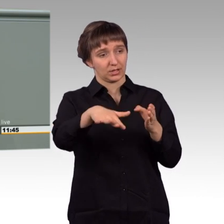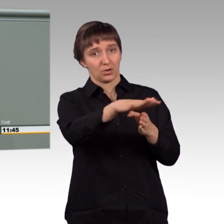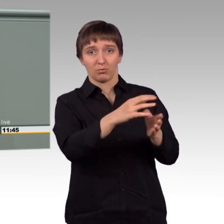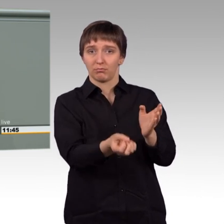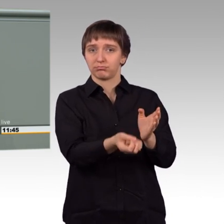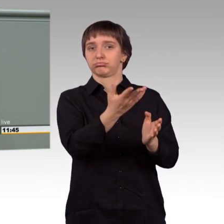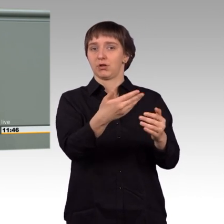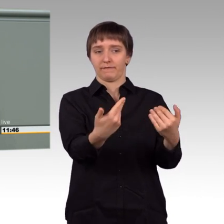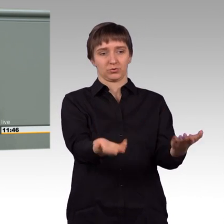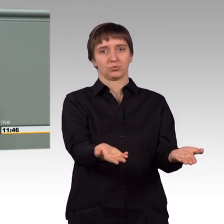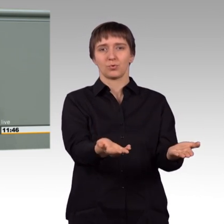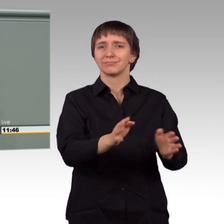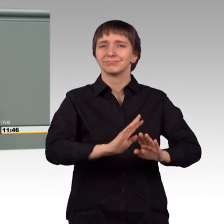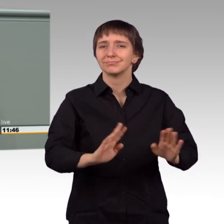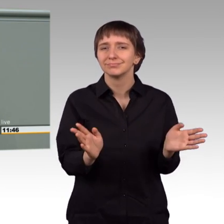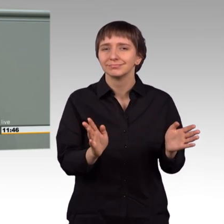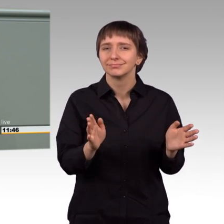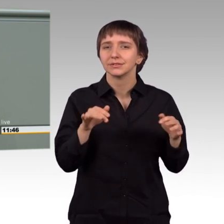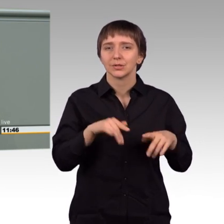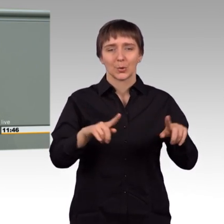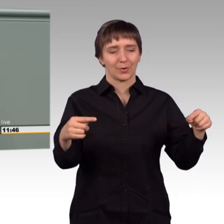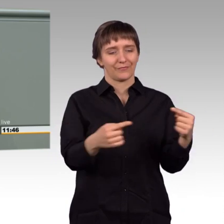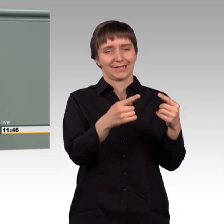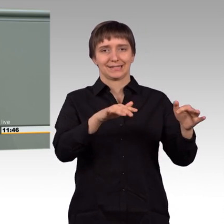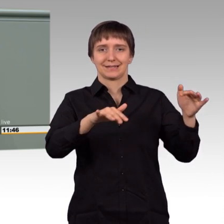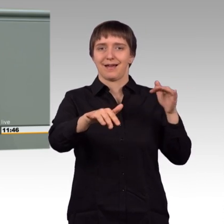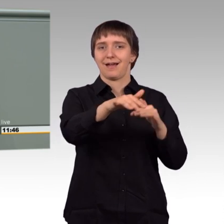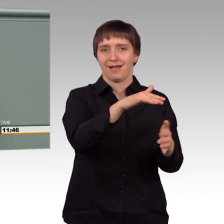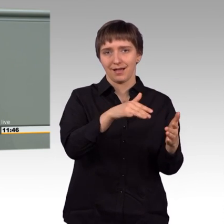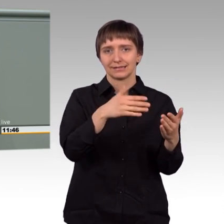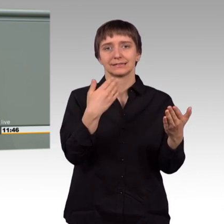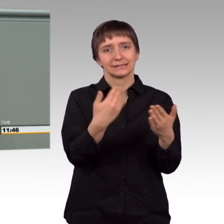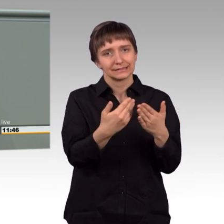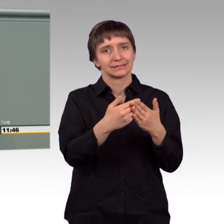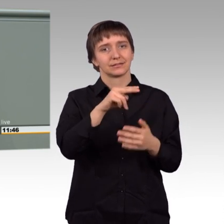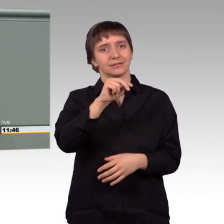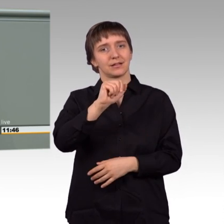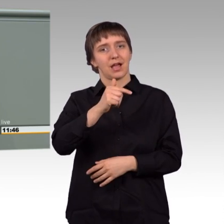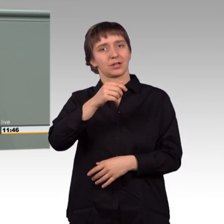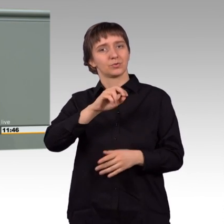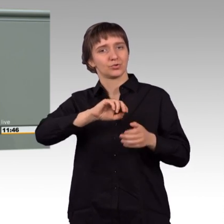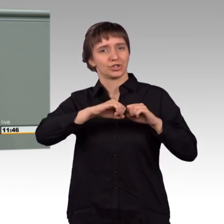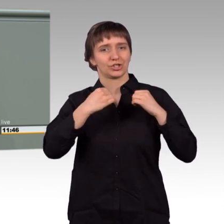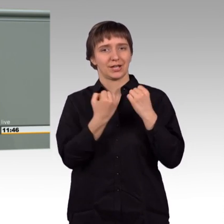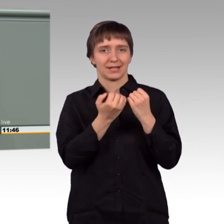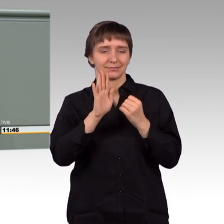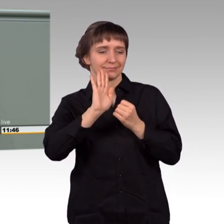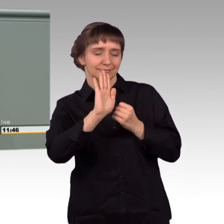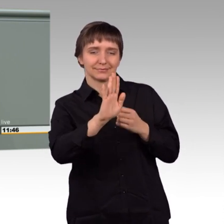bestehenden Konflikte wurden durch die Regime-Change-Politik der NATO-Staaten im Irak, in Libyen